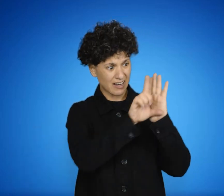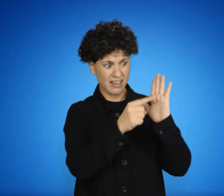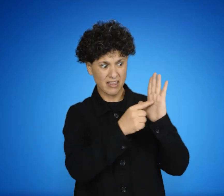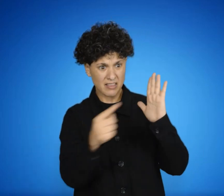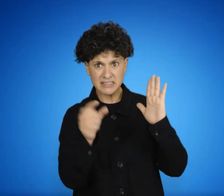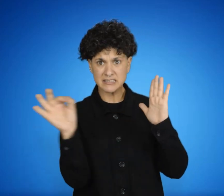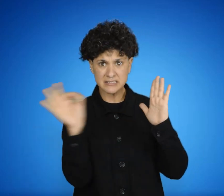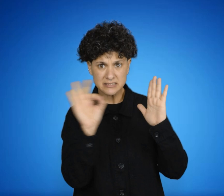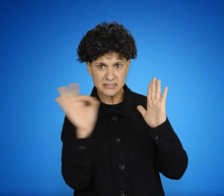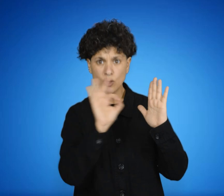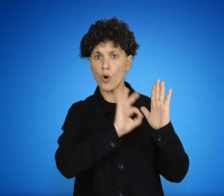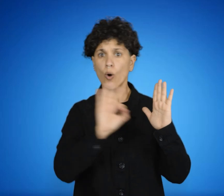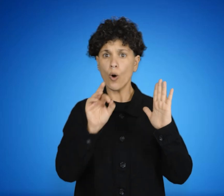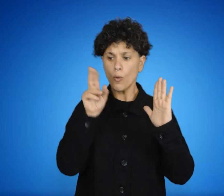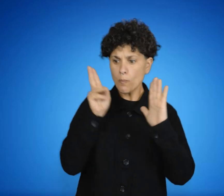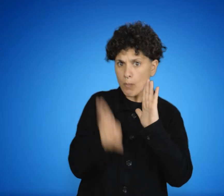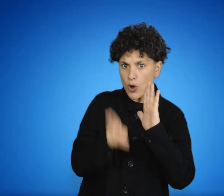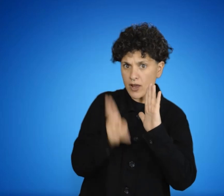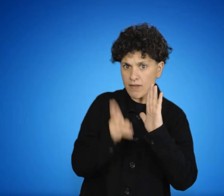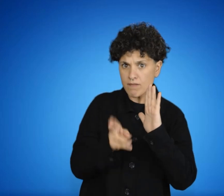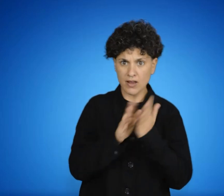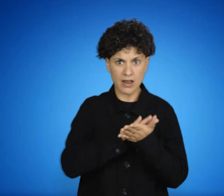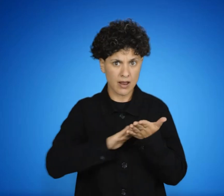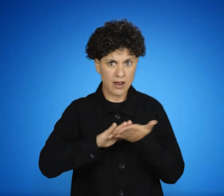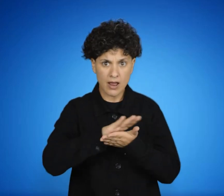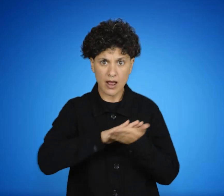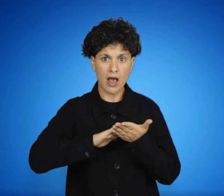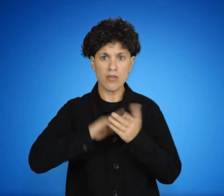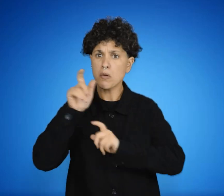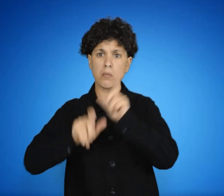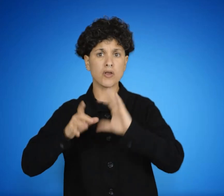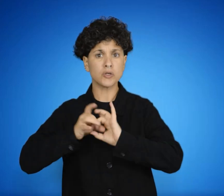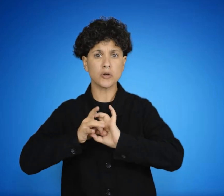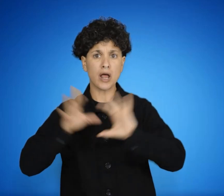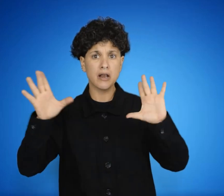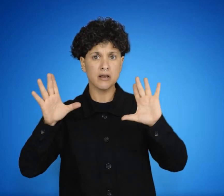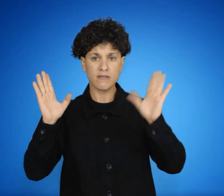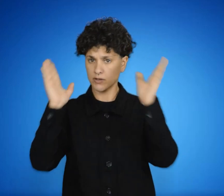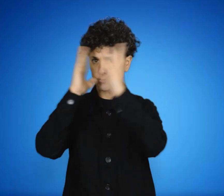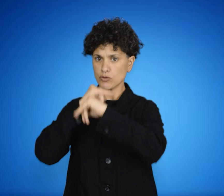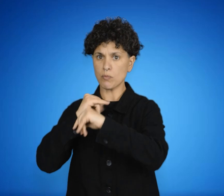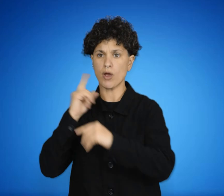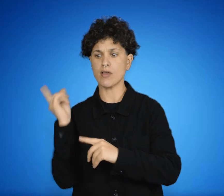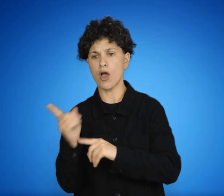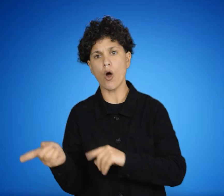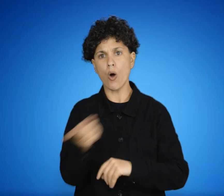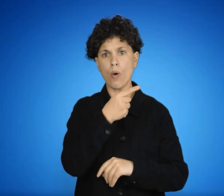Ningún habitante de la República será obligado a hacer lo que no manda la ley, ni privado de lo que ella no prohíbe.